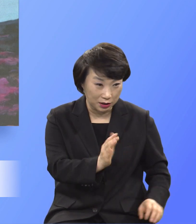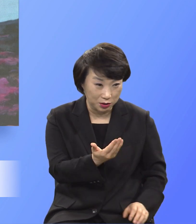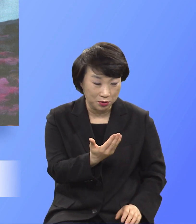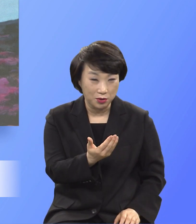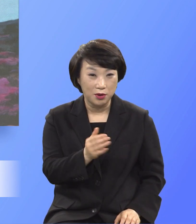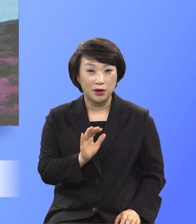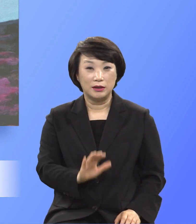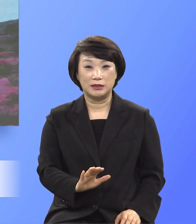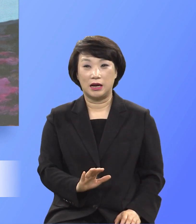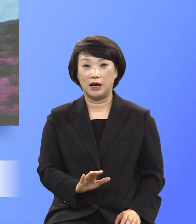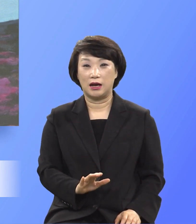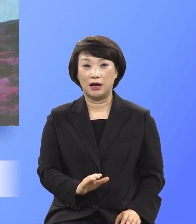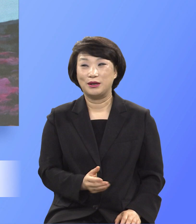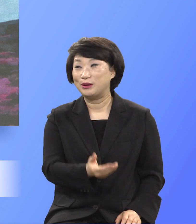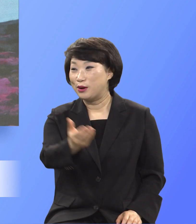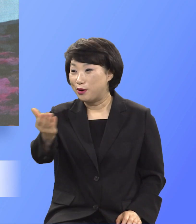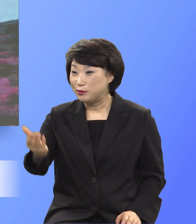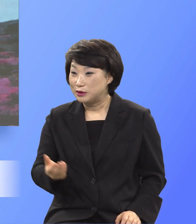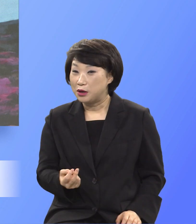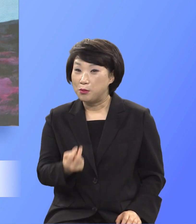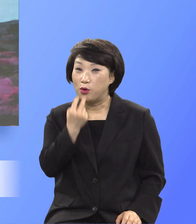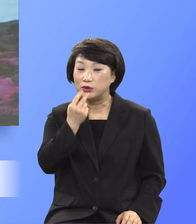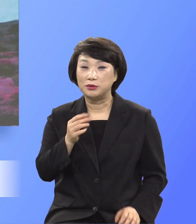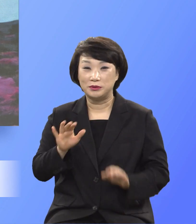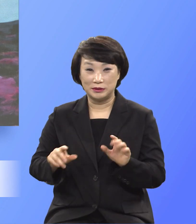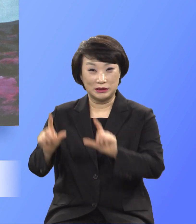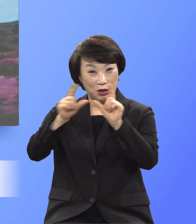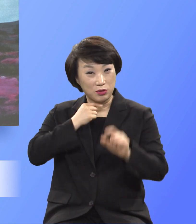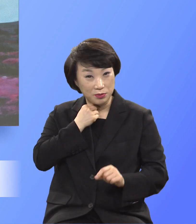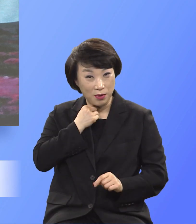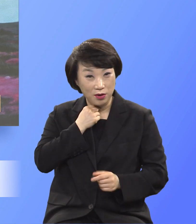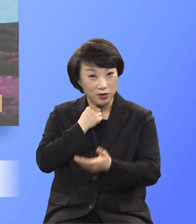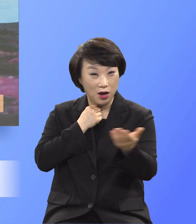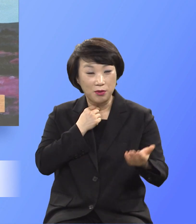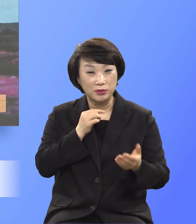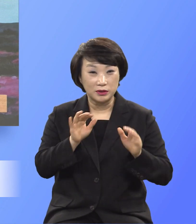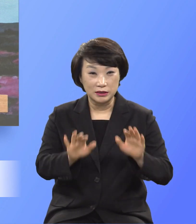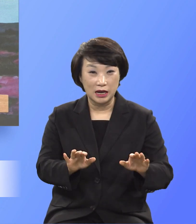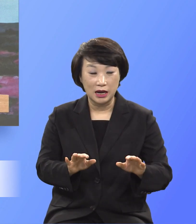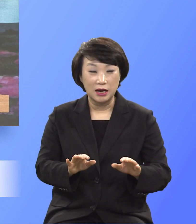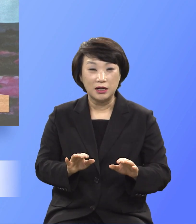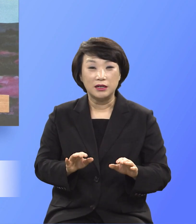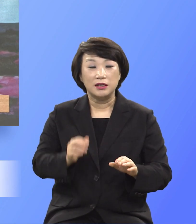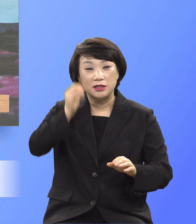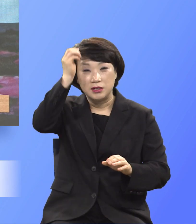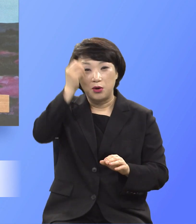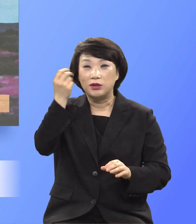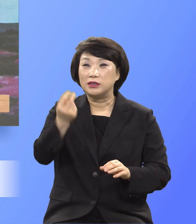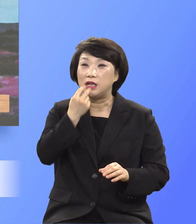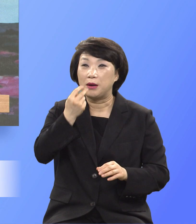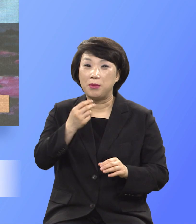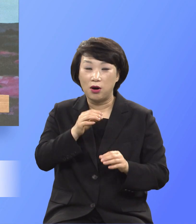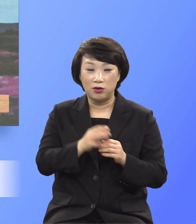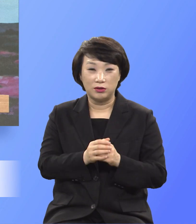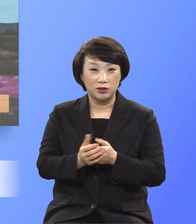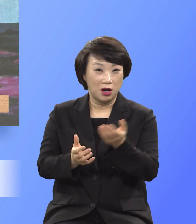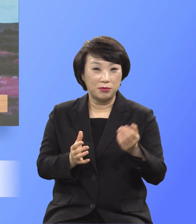여러분들이 목숨이 살려고 하면 여러분은 영혼의 생명을 잃을 것이라는 것입니다